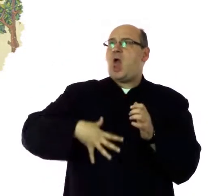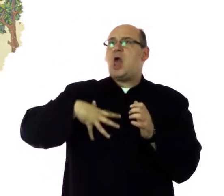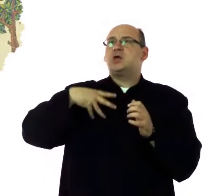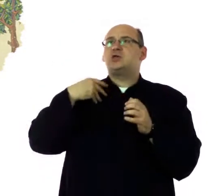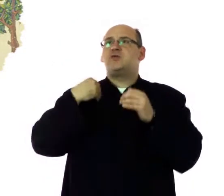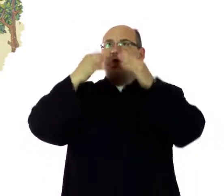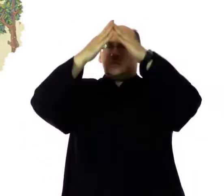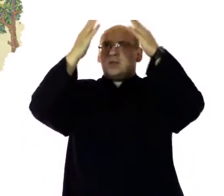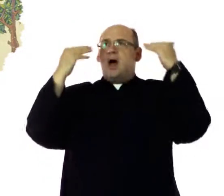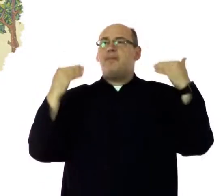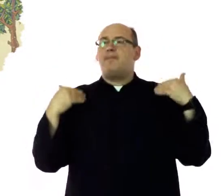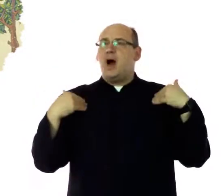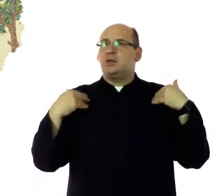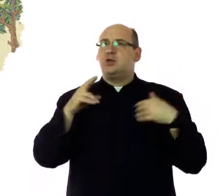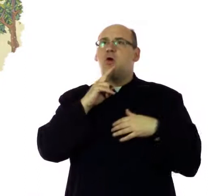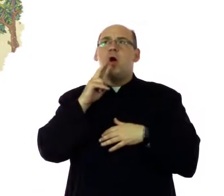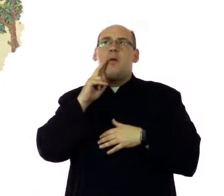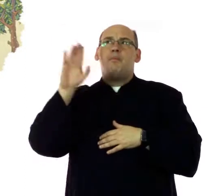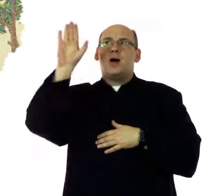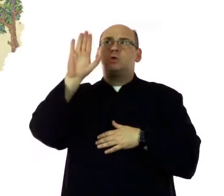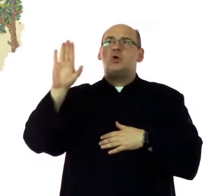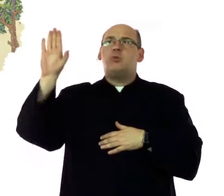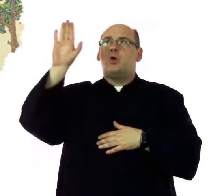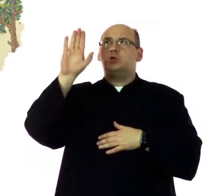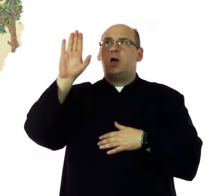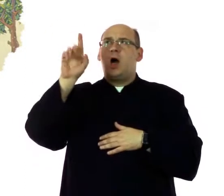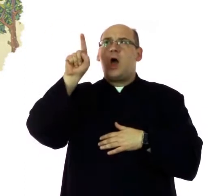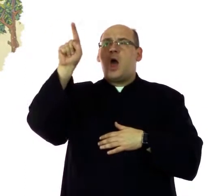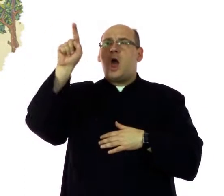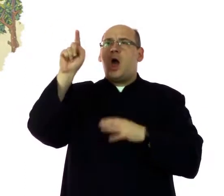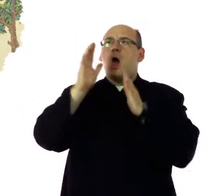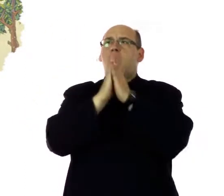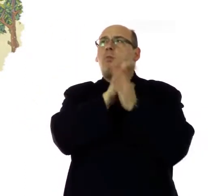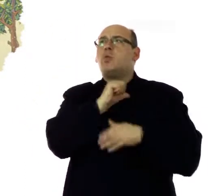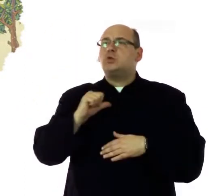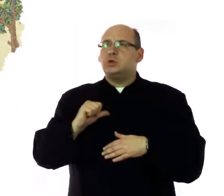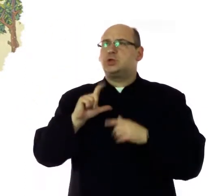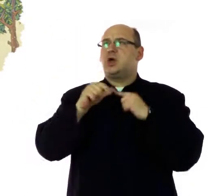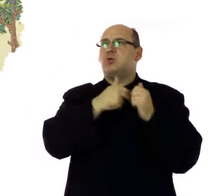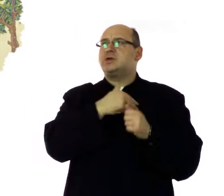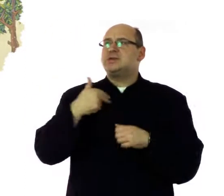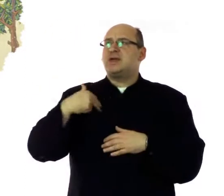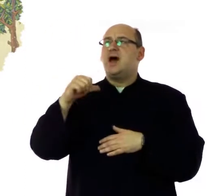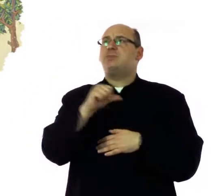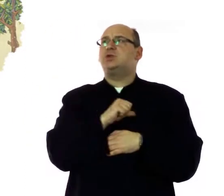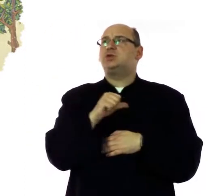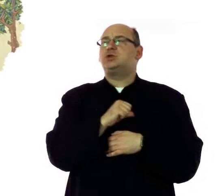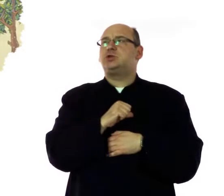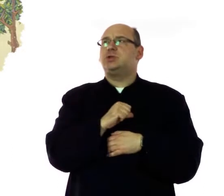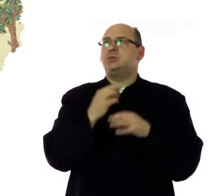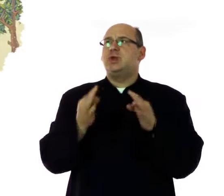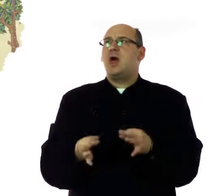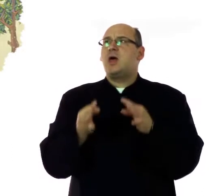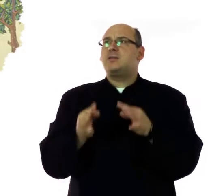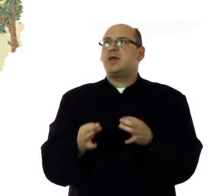Święta Mario, Matko Boża, módl się za nami